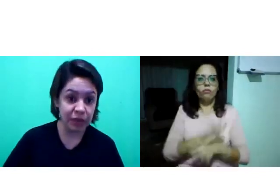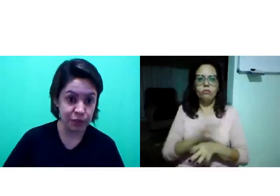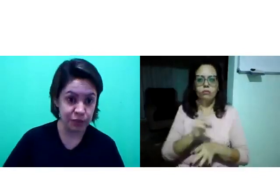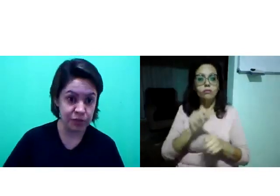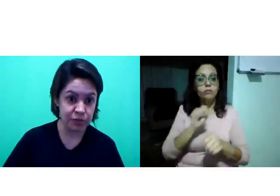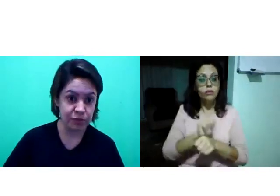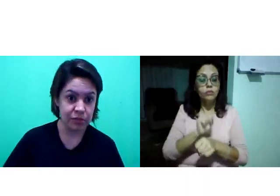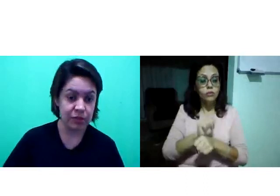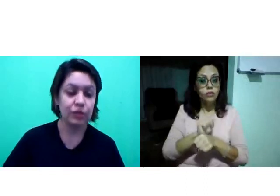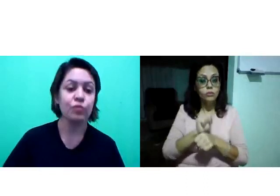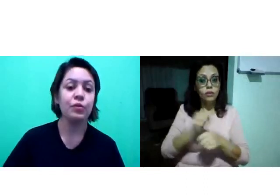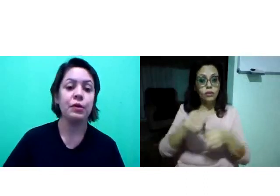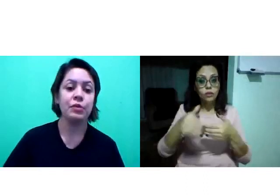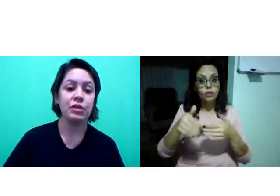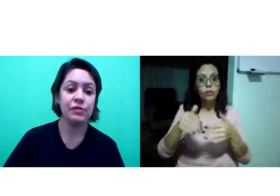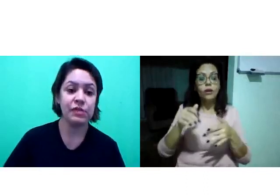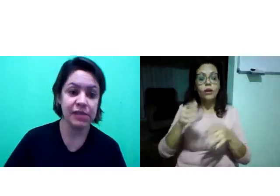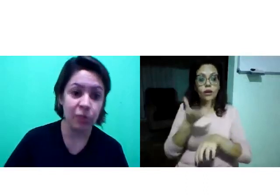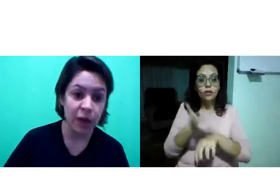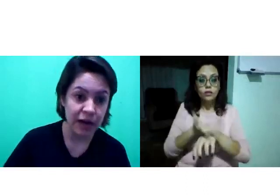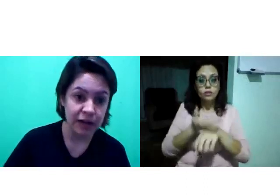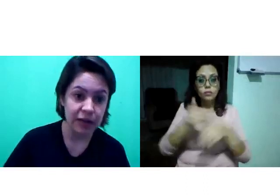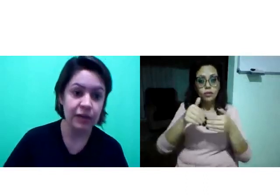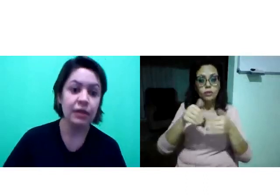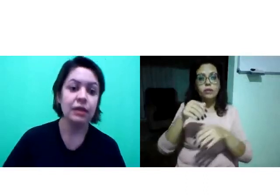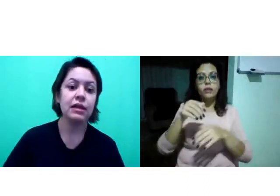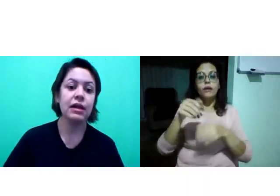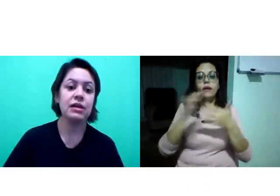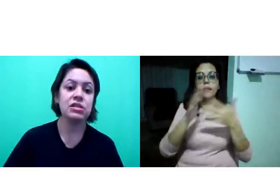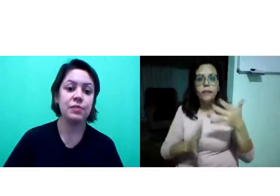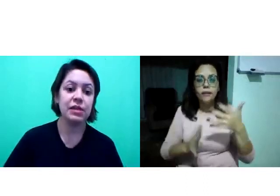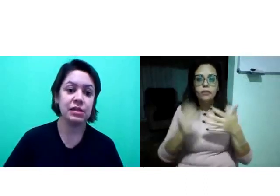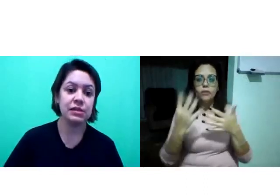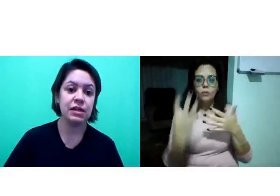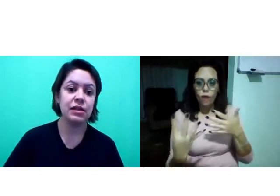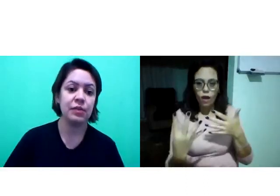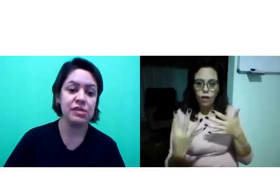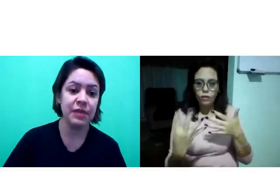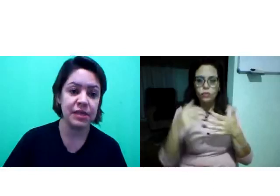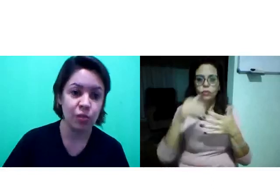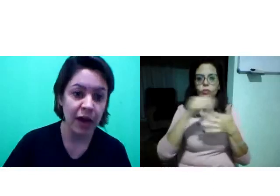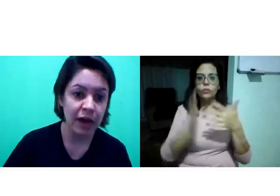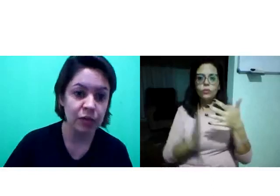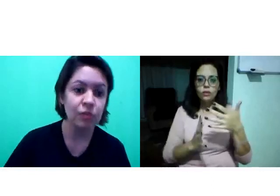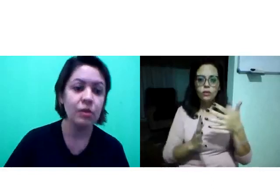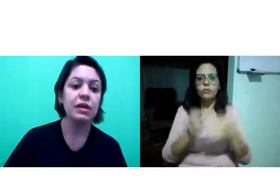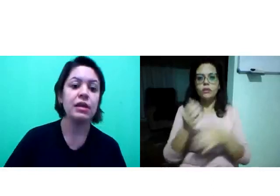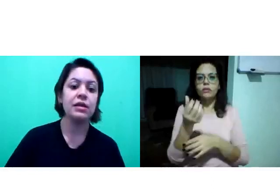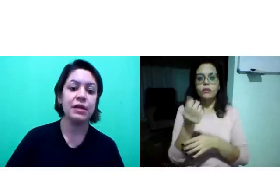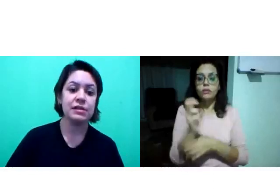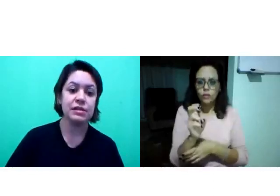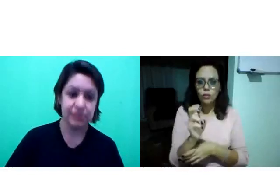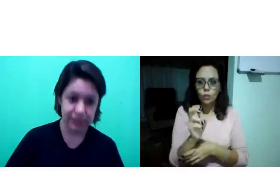não definimos. Então, é importante que vocês aguardem. As disciplinas, temos libras 4